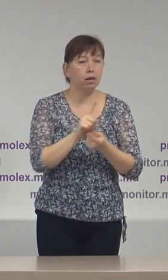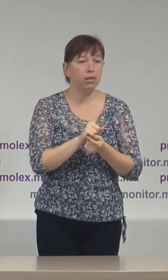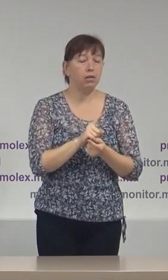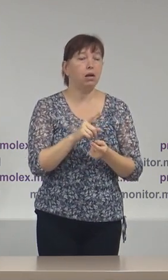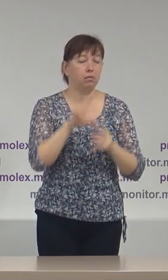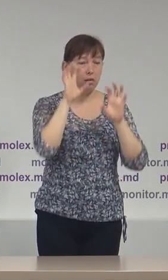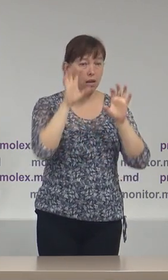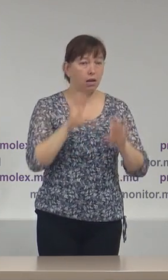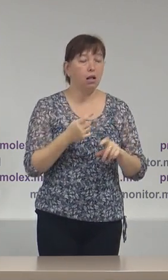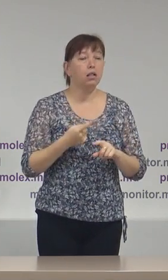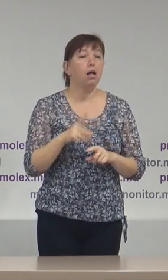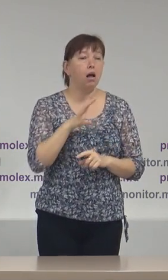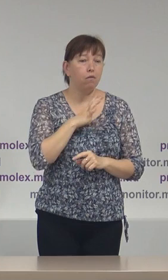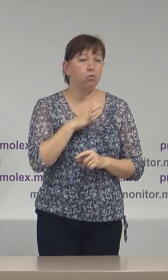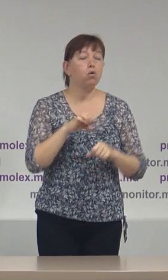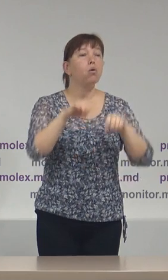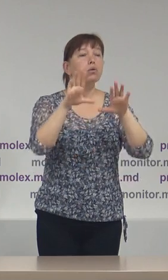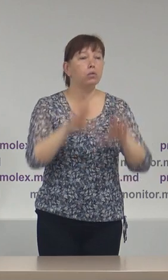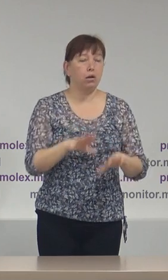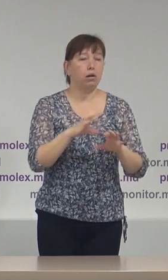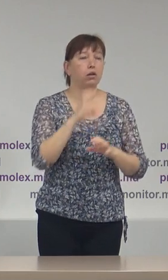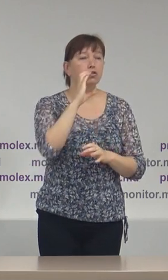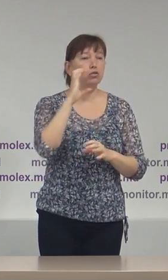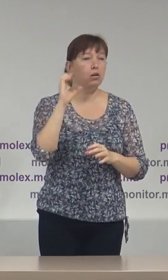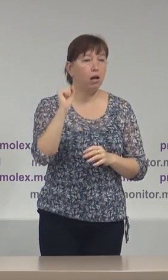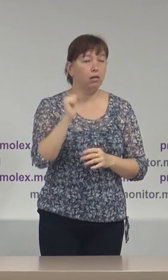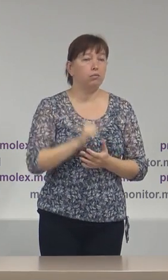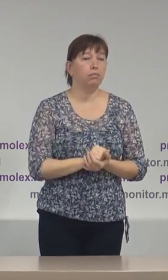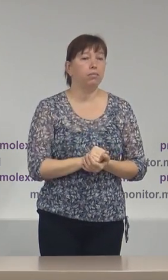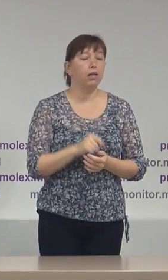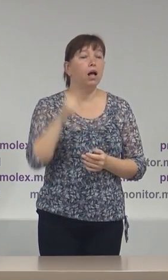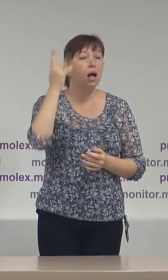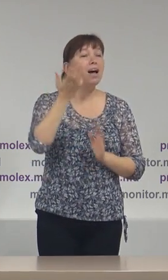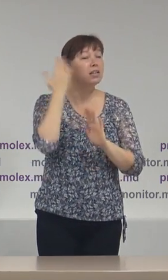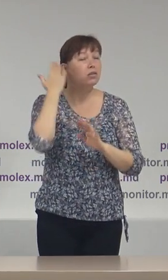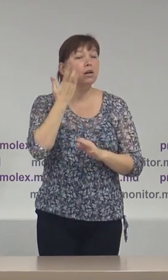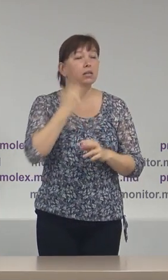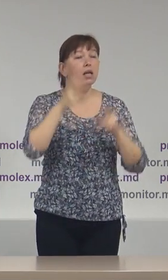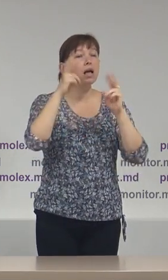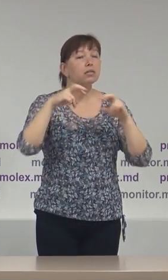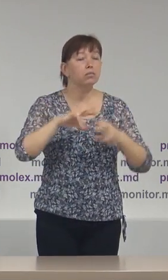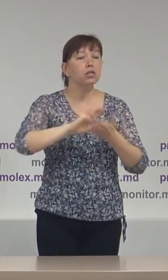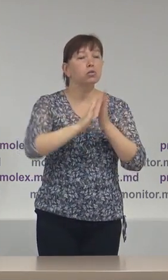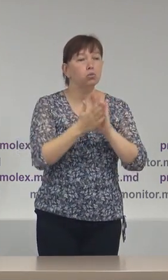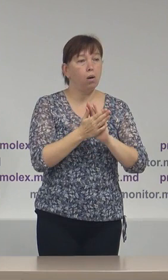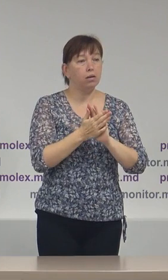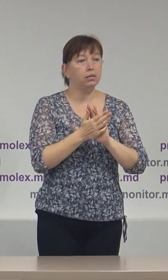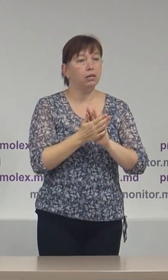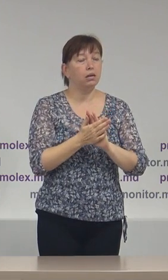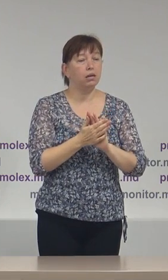legal, care a fost subliniat și în făturările Curții Constituționale anterior, atunci când a examinat situații de